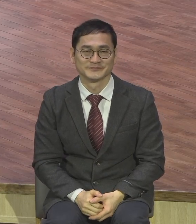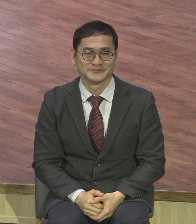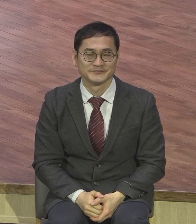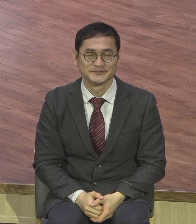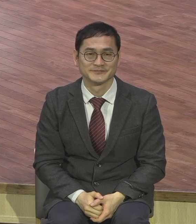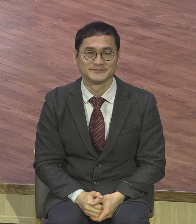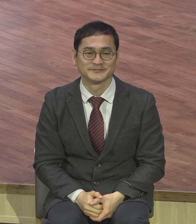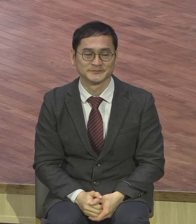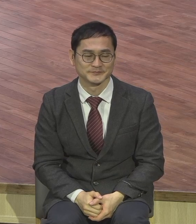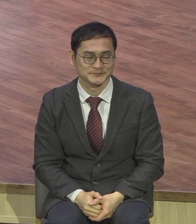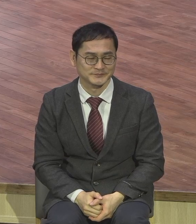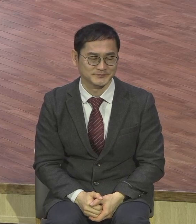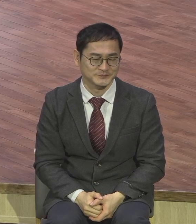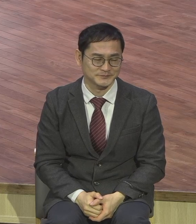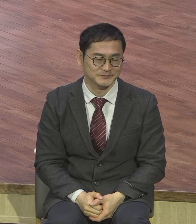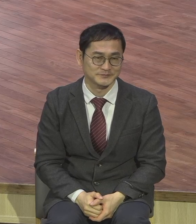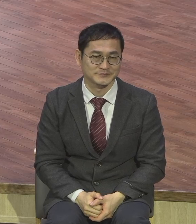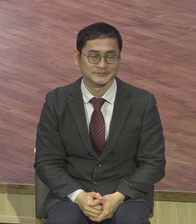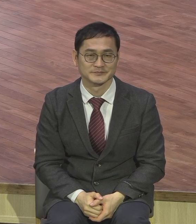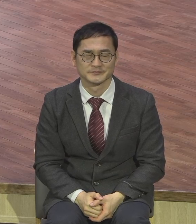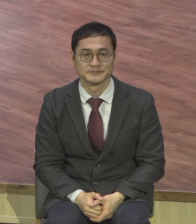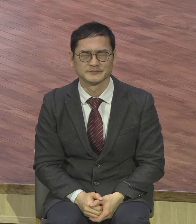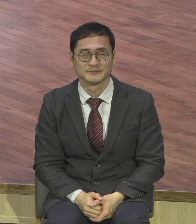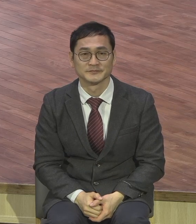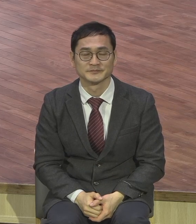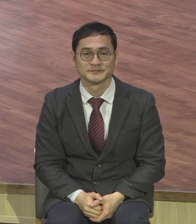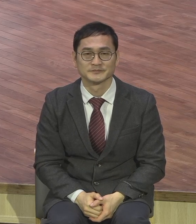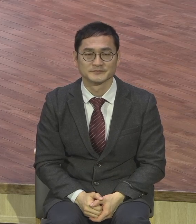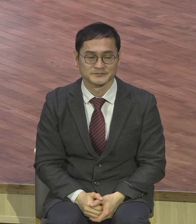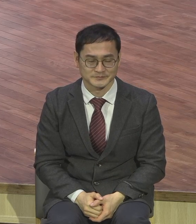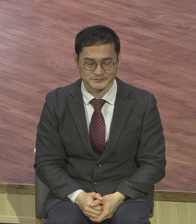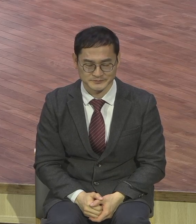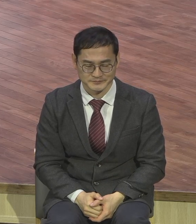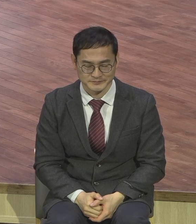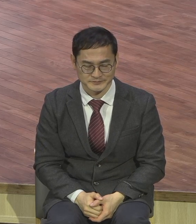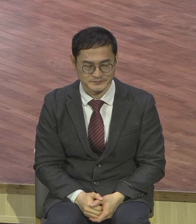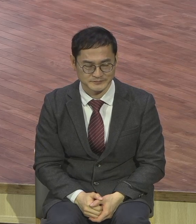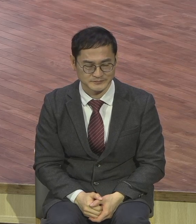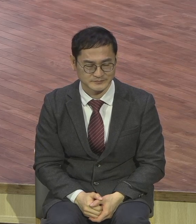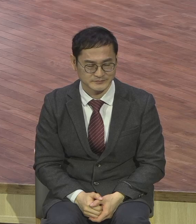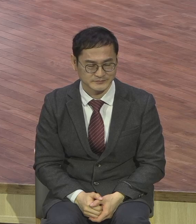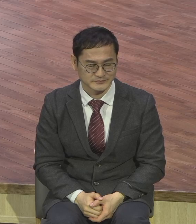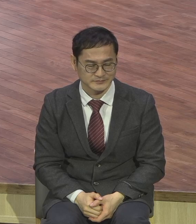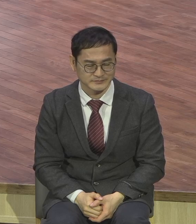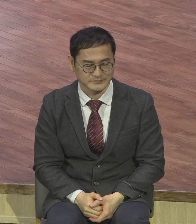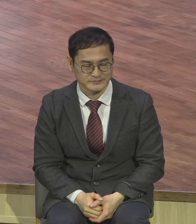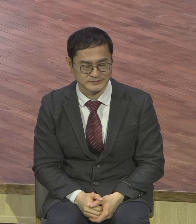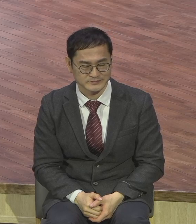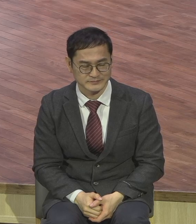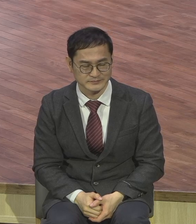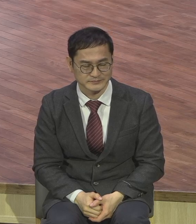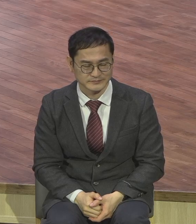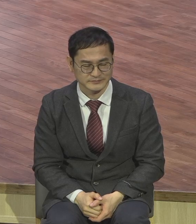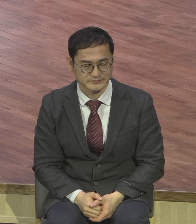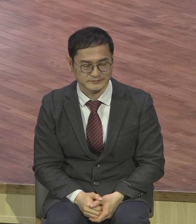이것을 말씀 가지고 차원이 다른 인생이라는 제목으로 말씀을 드립니다